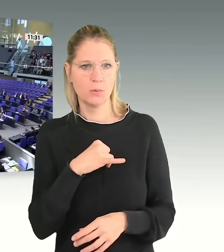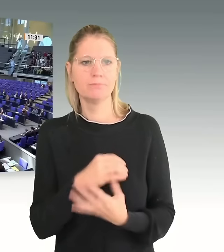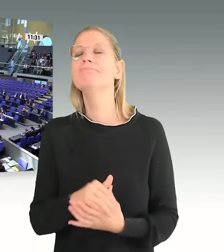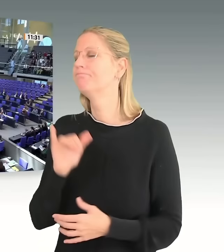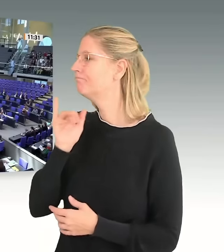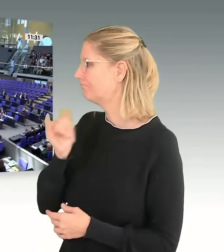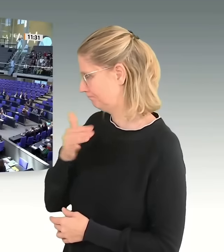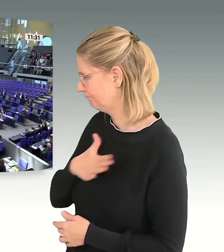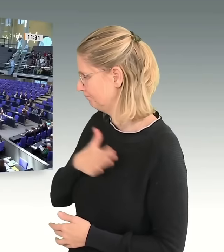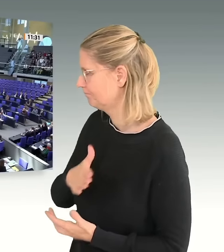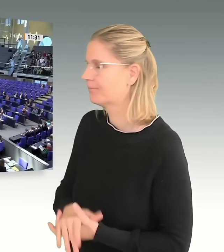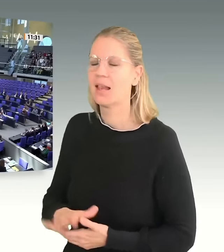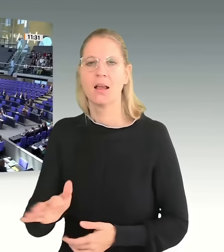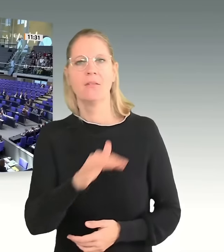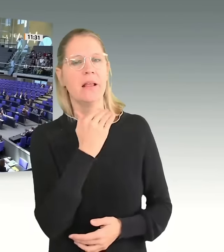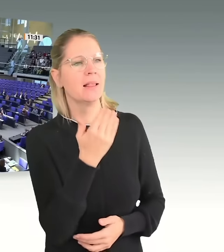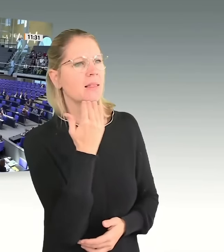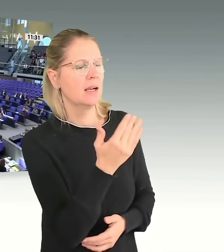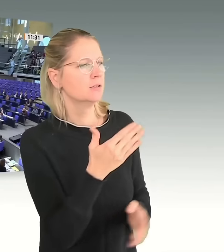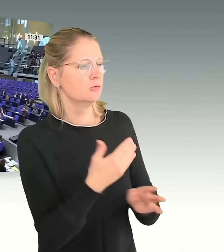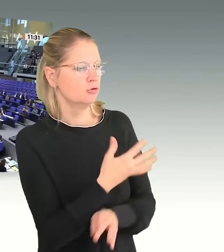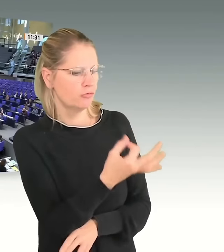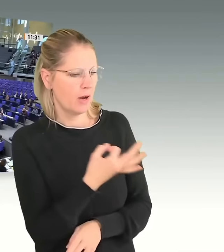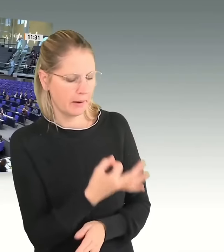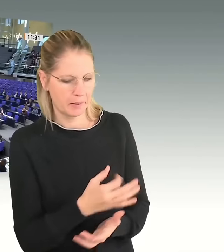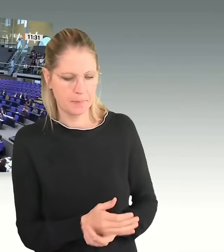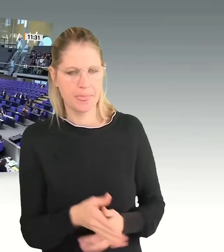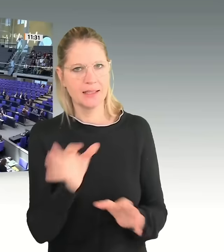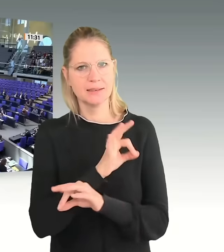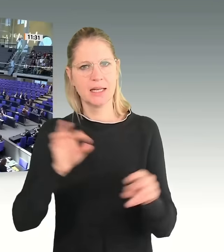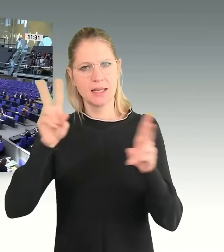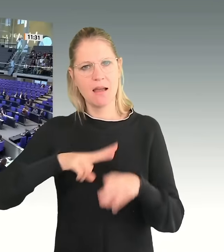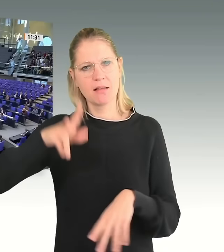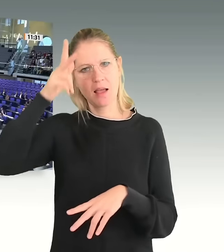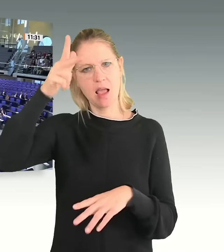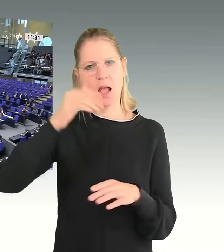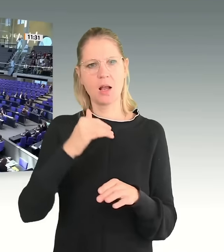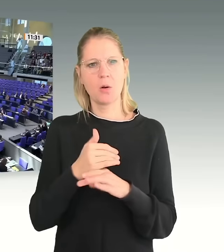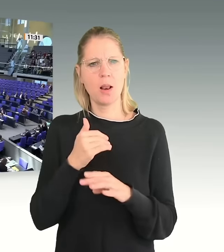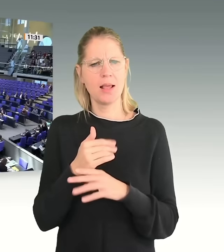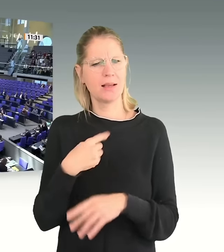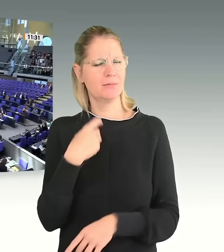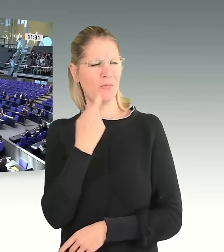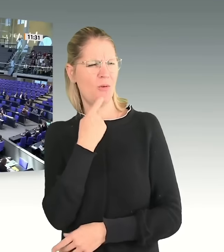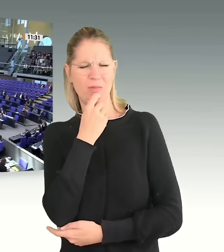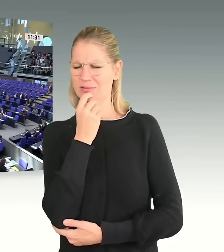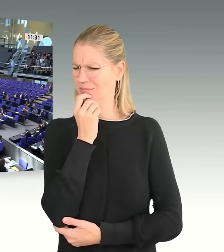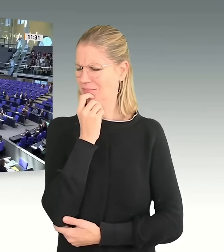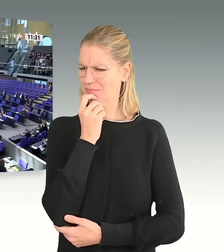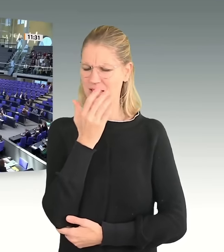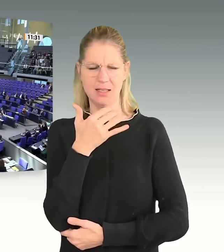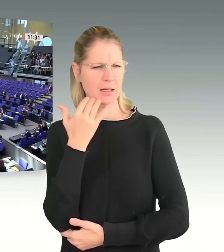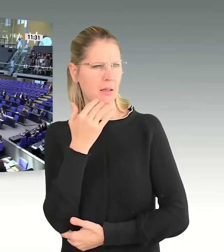Vielen Dank, dass ich die Zwischenfrage stellen kann. Sehr geehrter Herr Kollege Biadatsch, ich wundere mich schon ein bisschen,